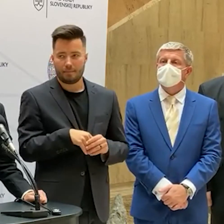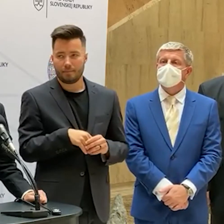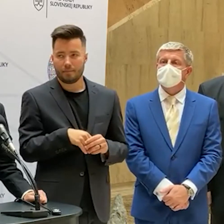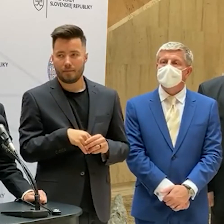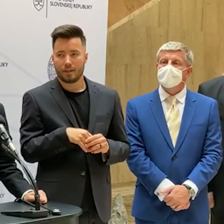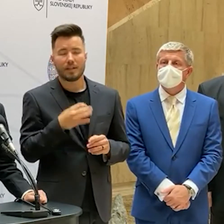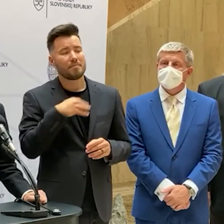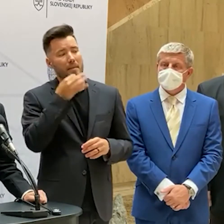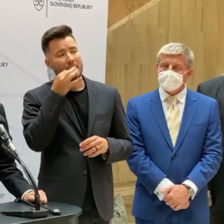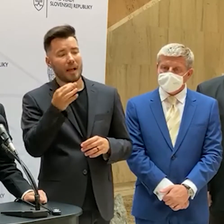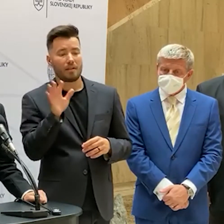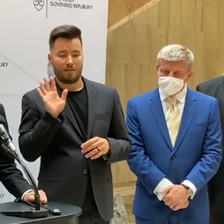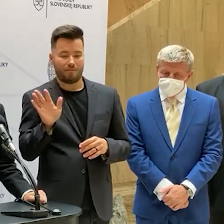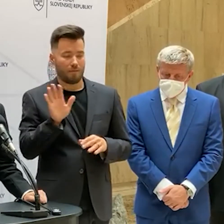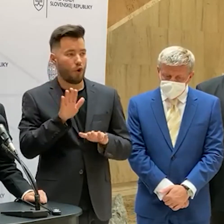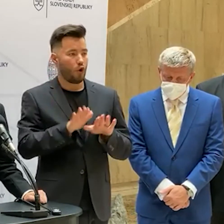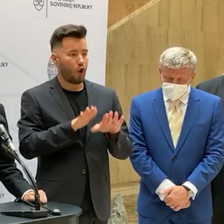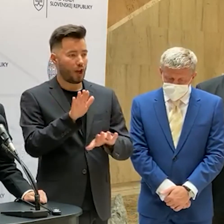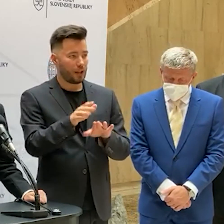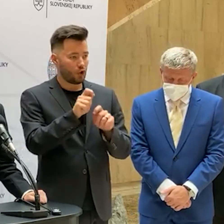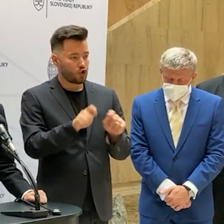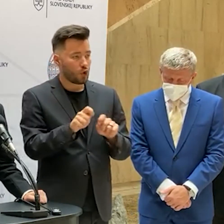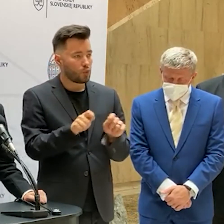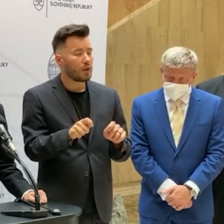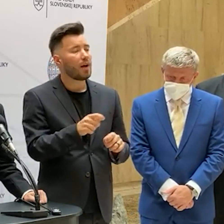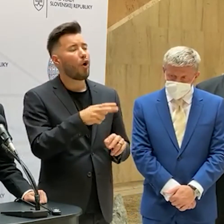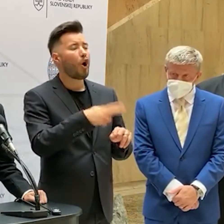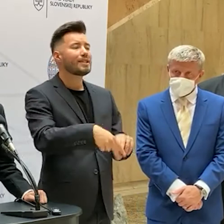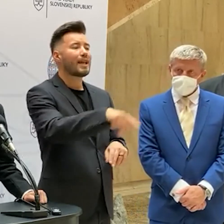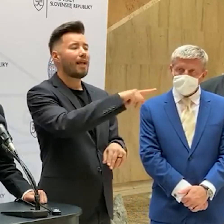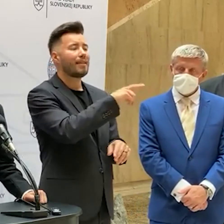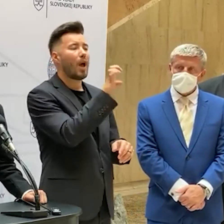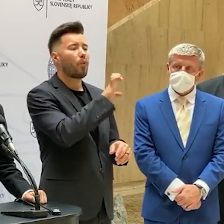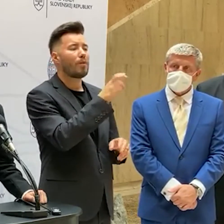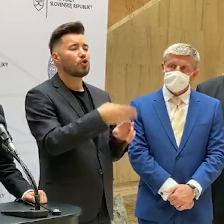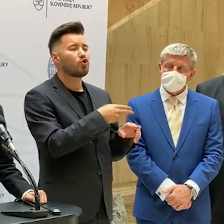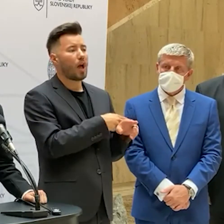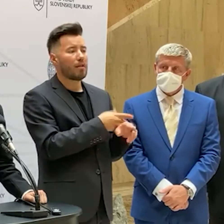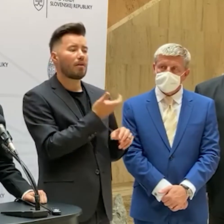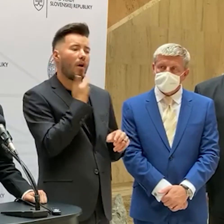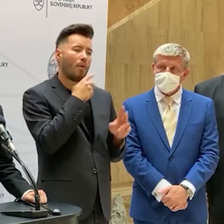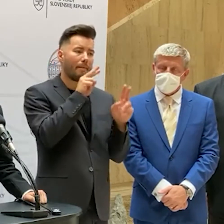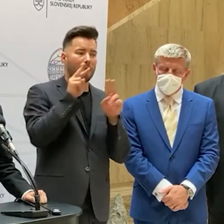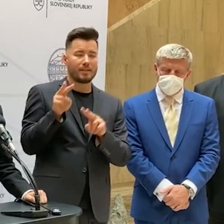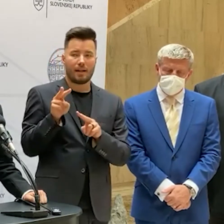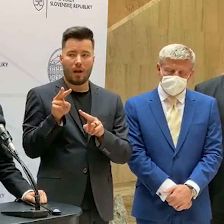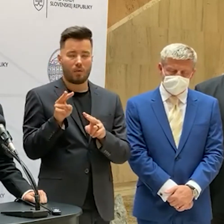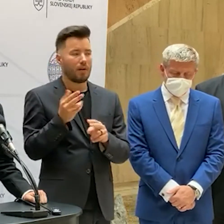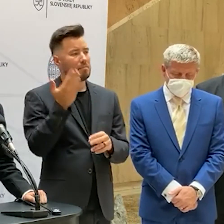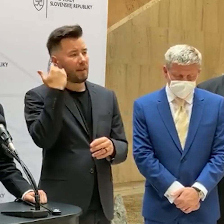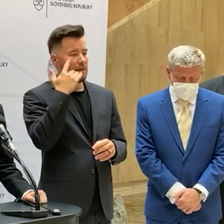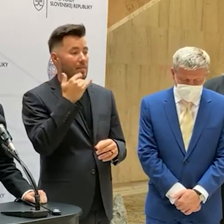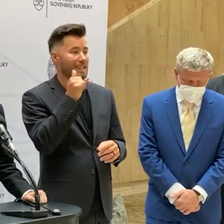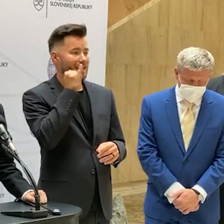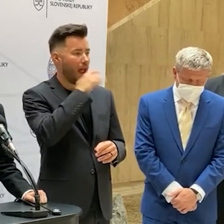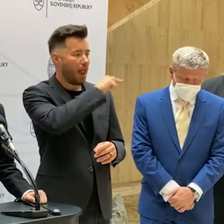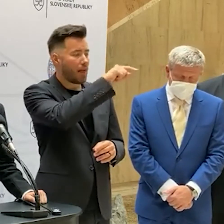kroky vnímajú ďalšie európske štáty? Zpočiatku boli vlastne zelené, cestovať sa malo voľne, ale situácia sa mení.